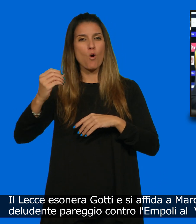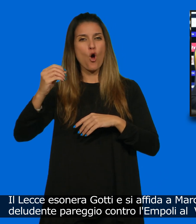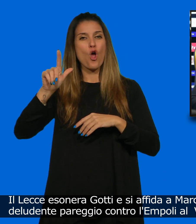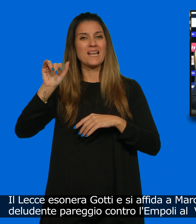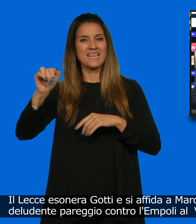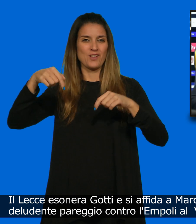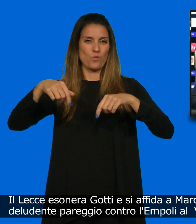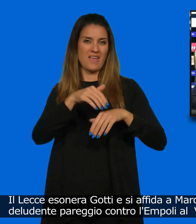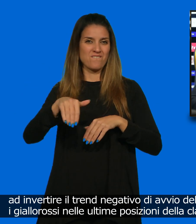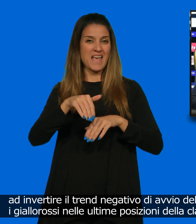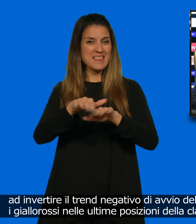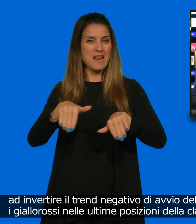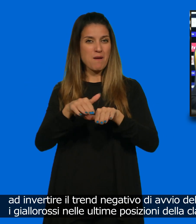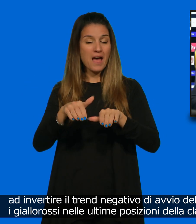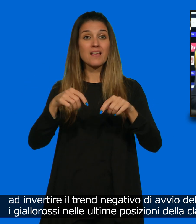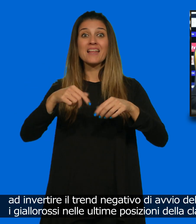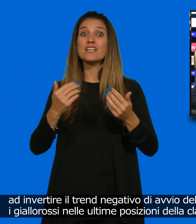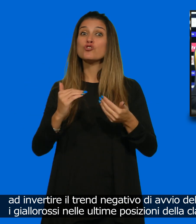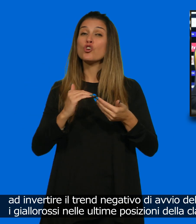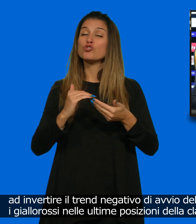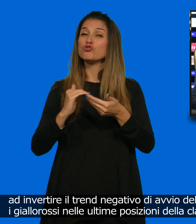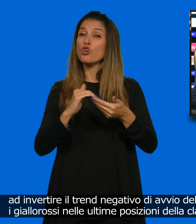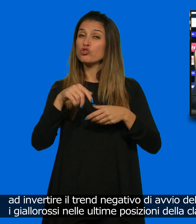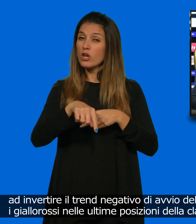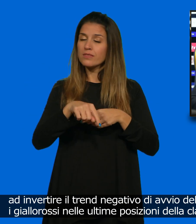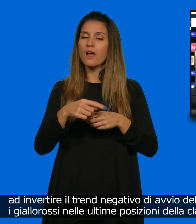la società prova ad invertire il trend negativo di avvio campionato